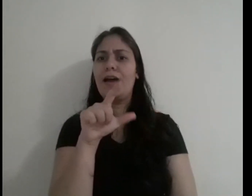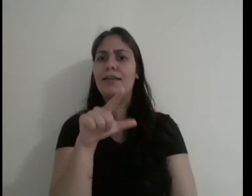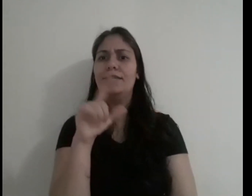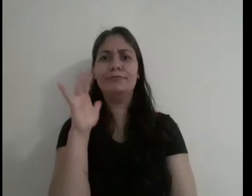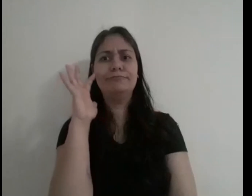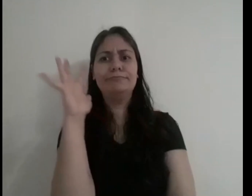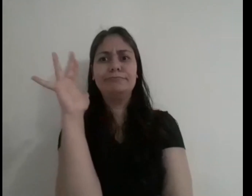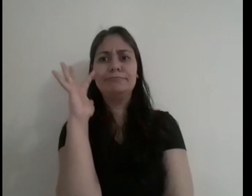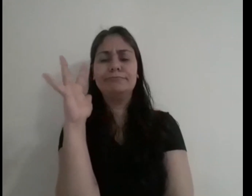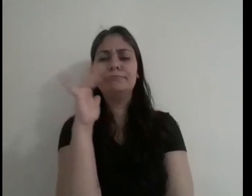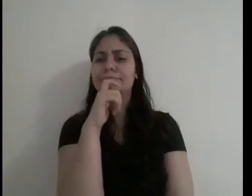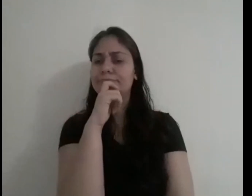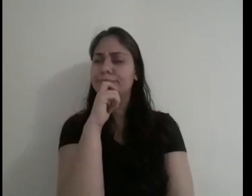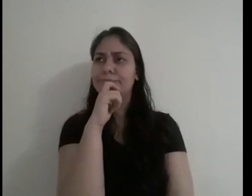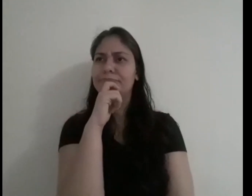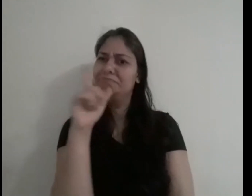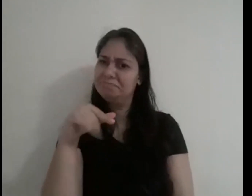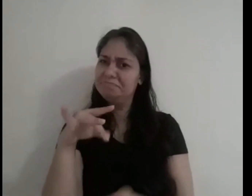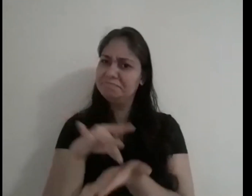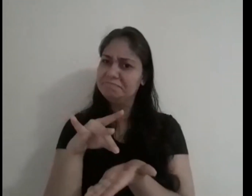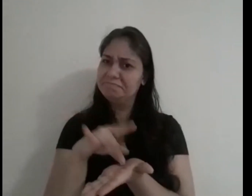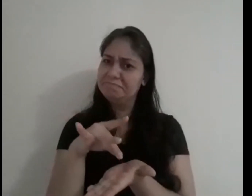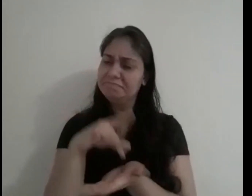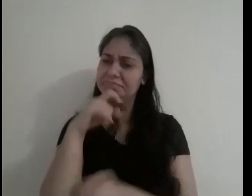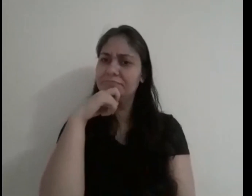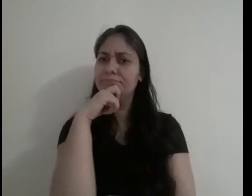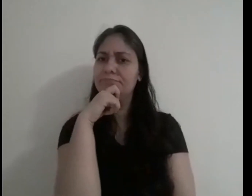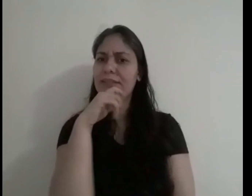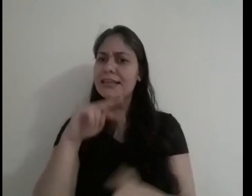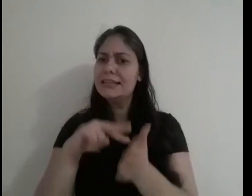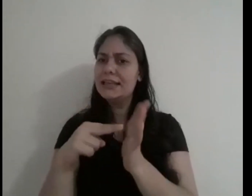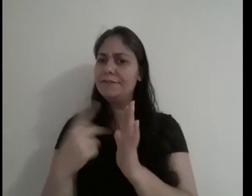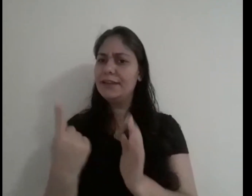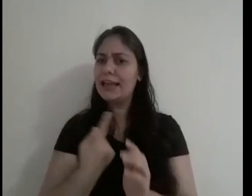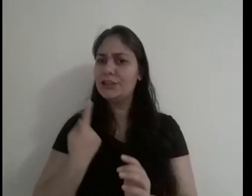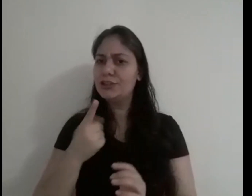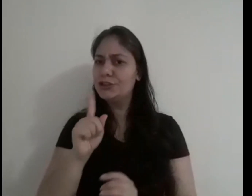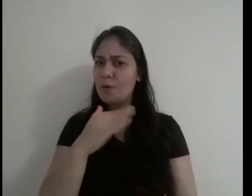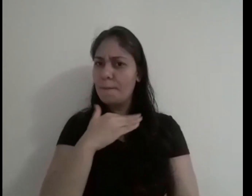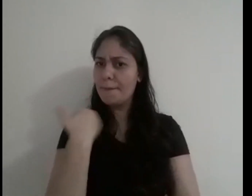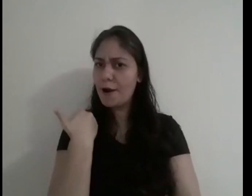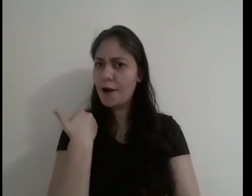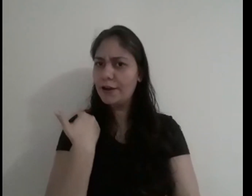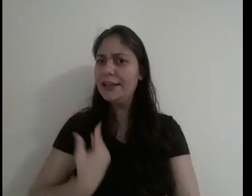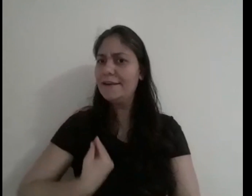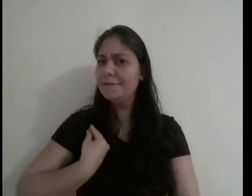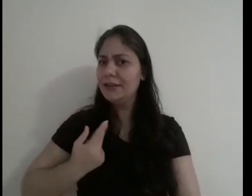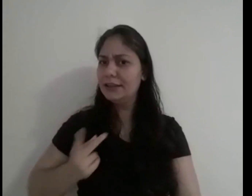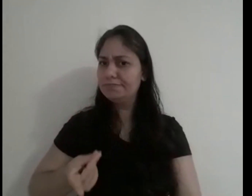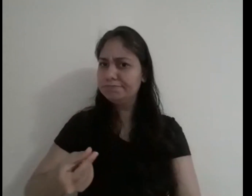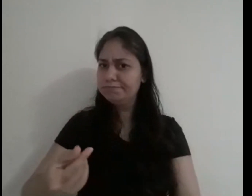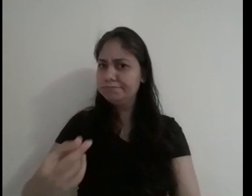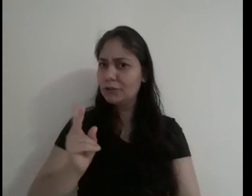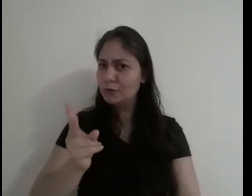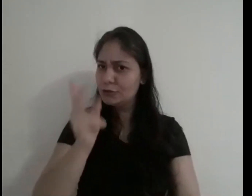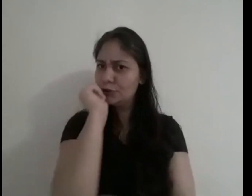Rivail ficou pensando, Será que isso é verdadeiro? Significa que quando a gente morre, a vida continua?